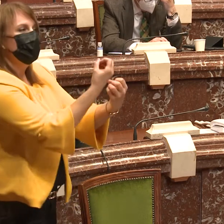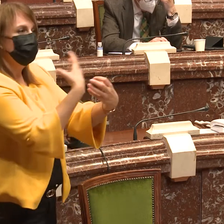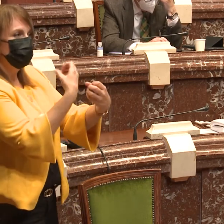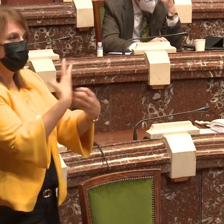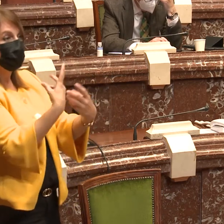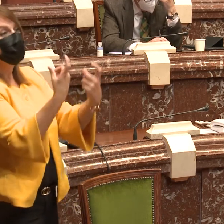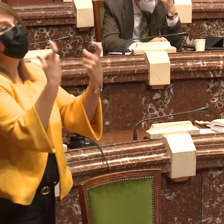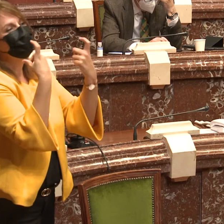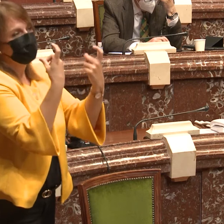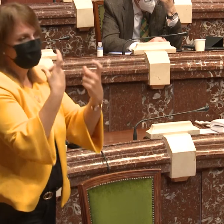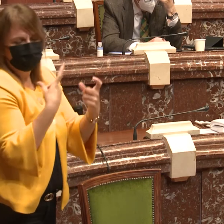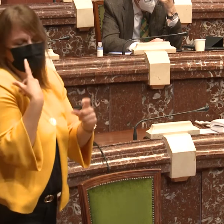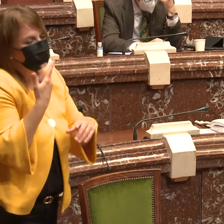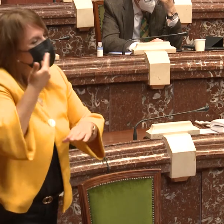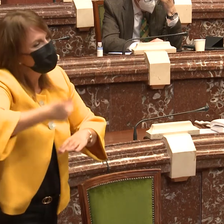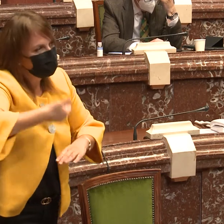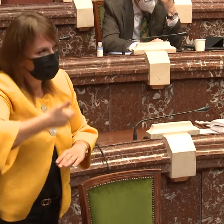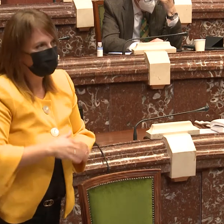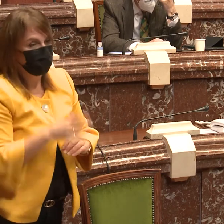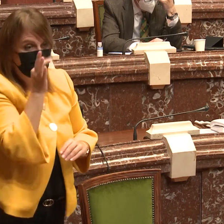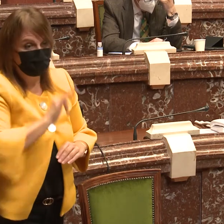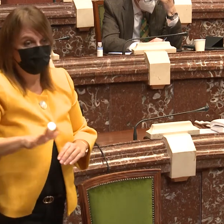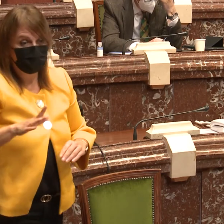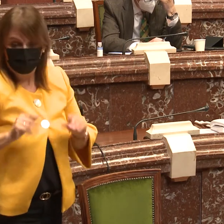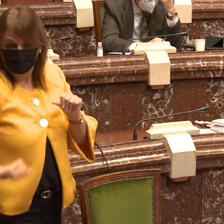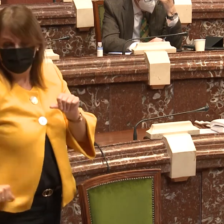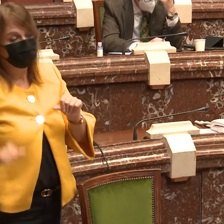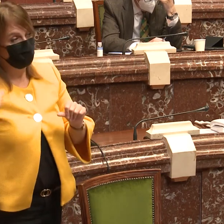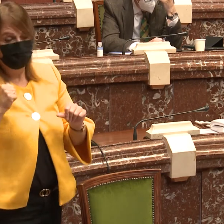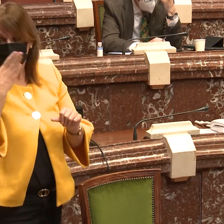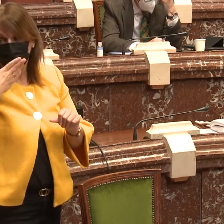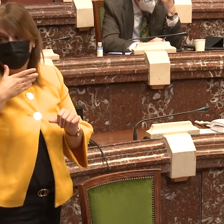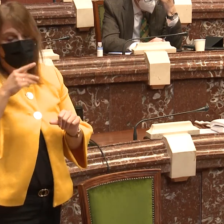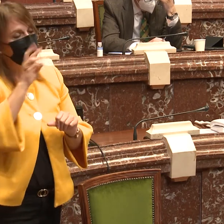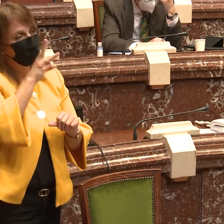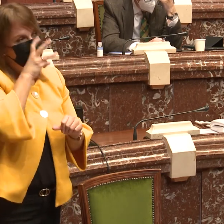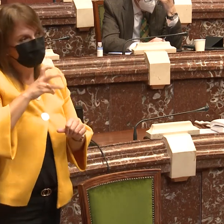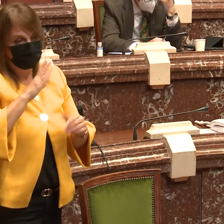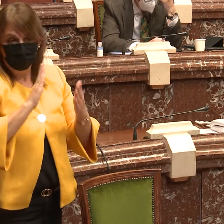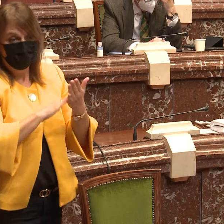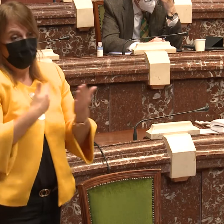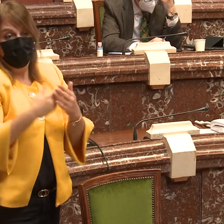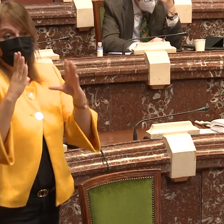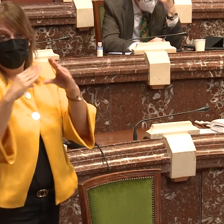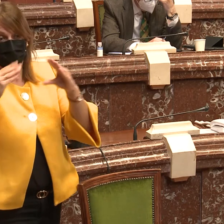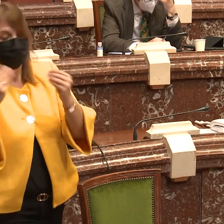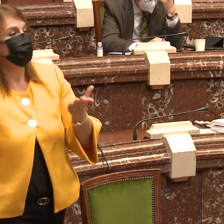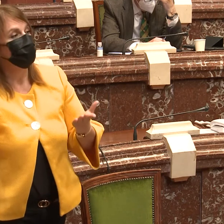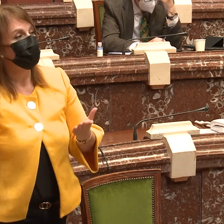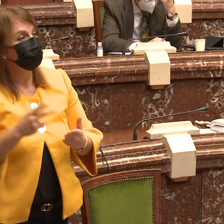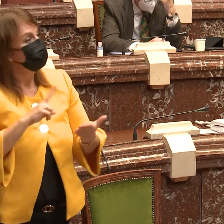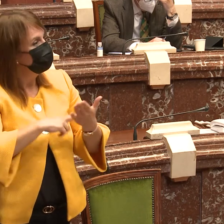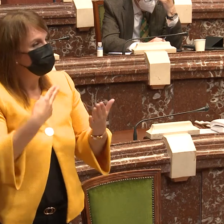Porque me parece fundamental que los niños desde el colegio en clase puedan contar con